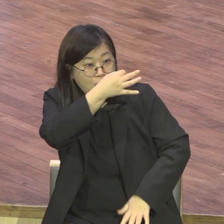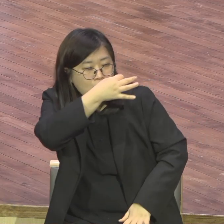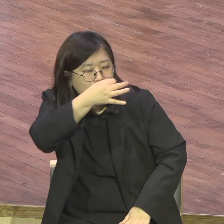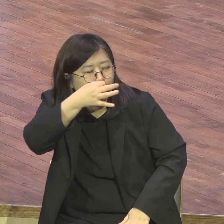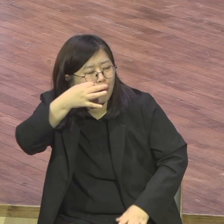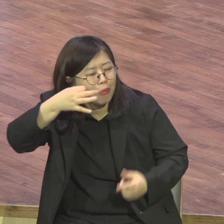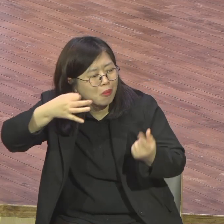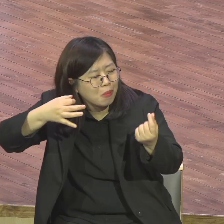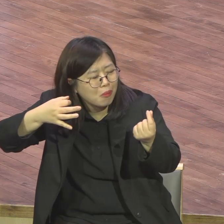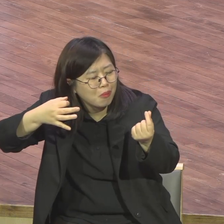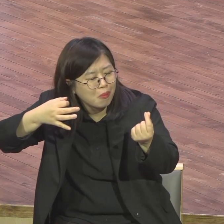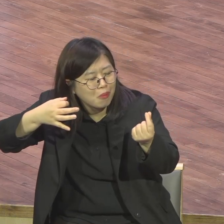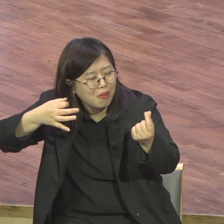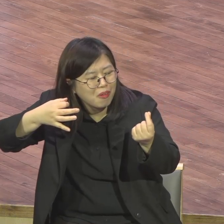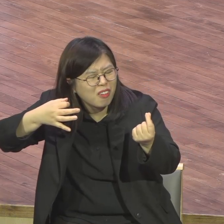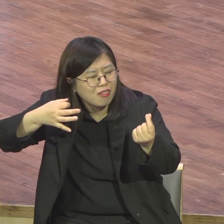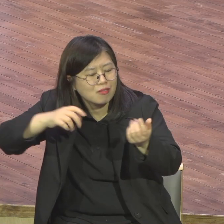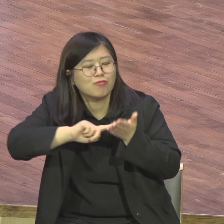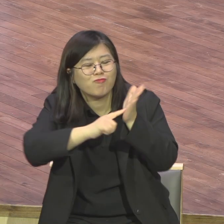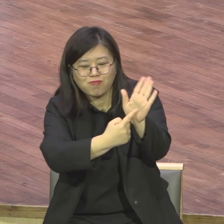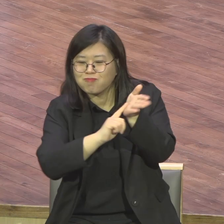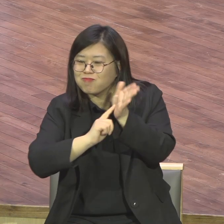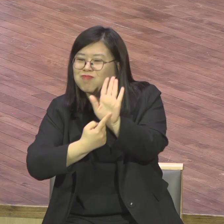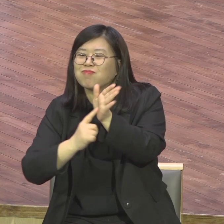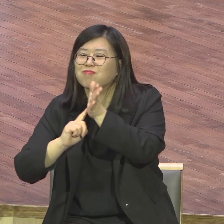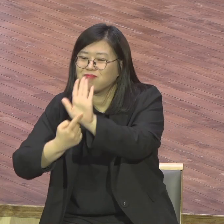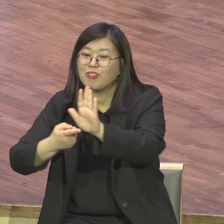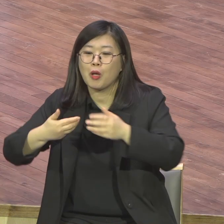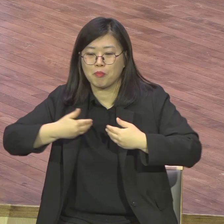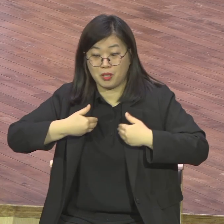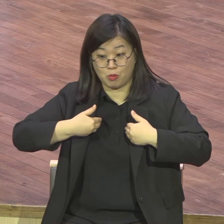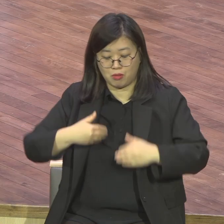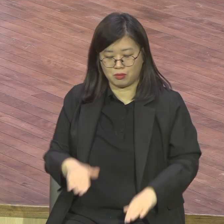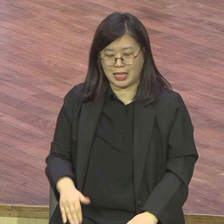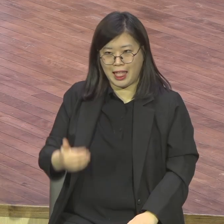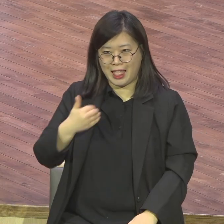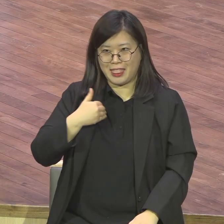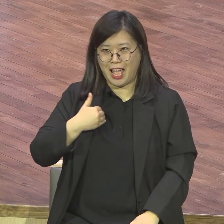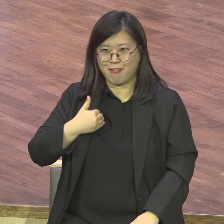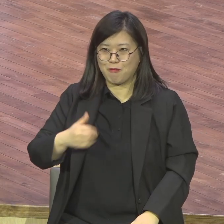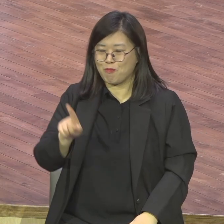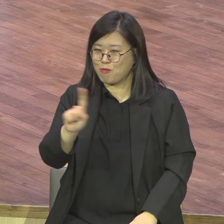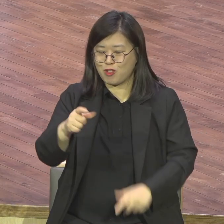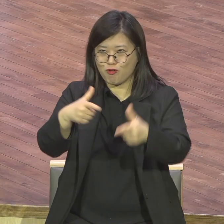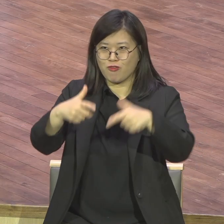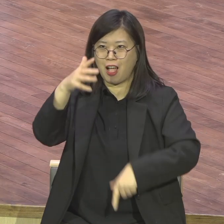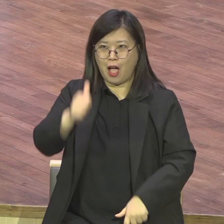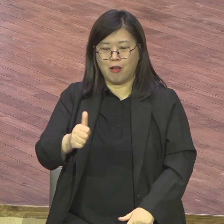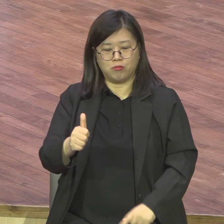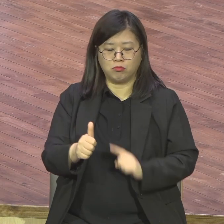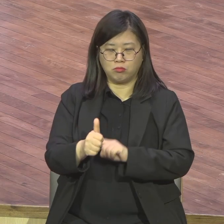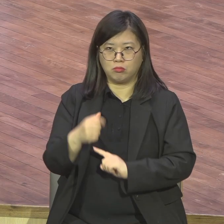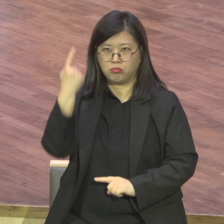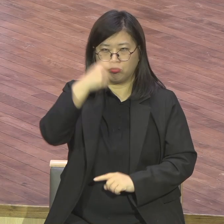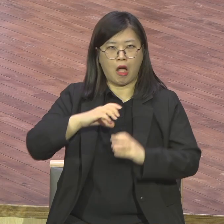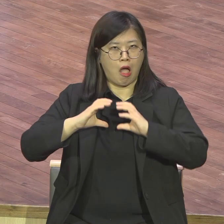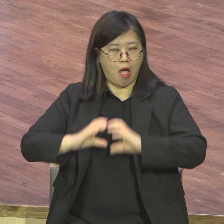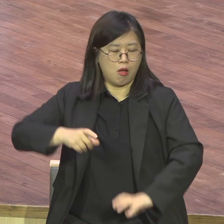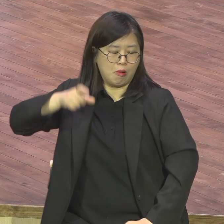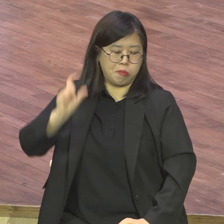분위기가 축제라 축제. 초상집이 아니고 축제. 잔치집이라. 맨날 먹고